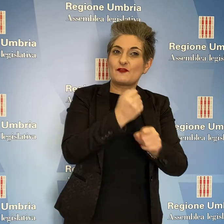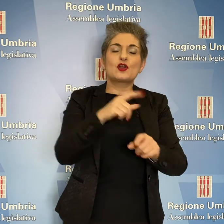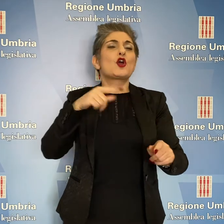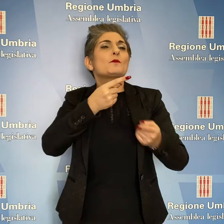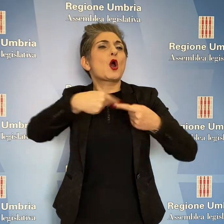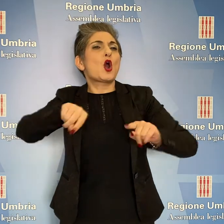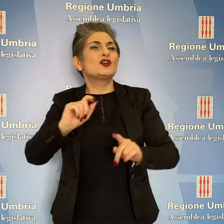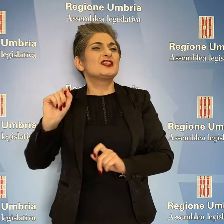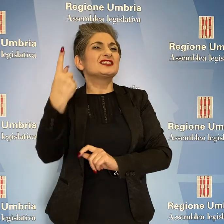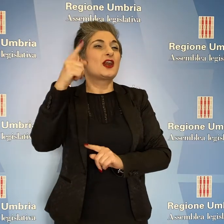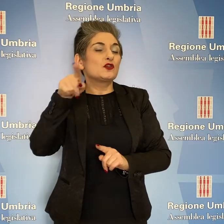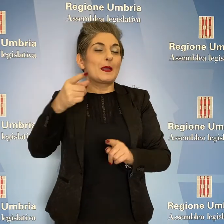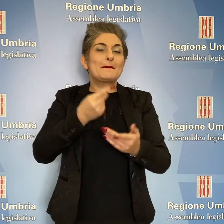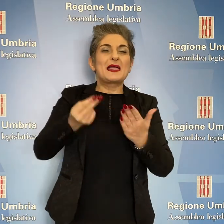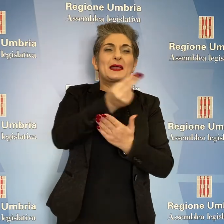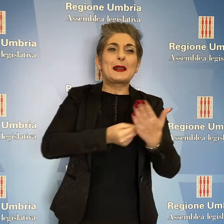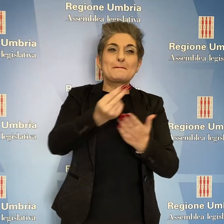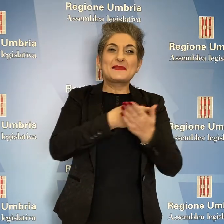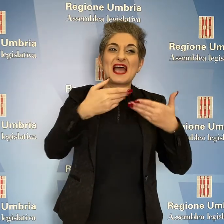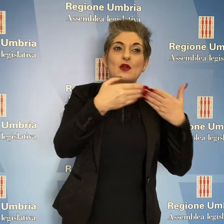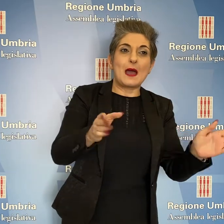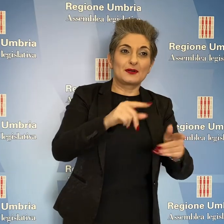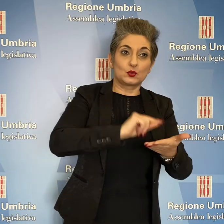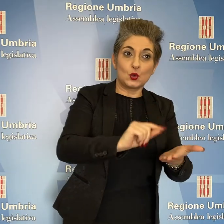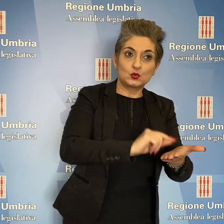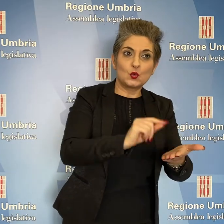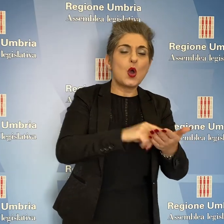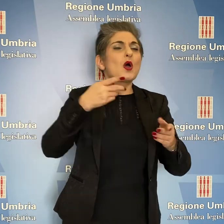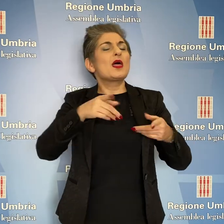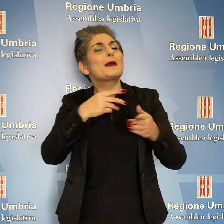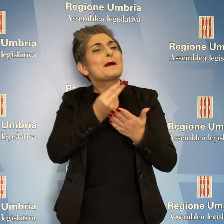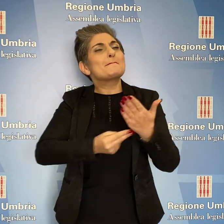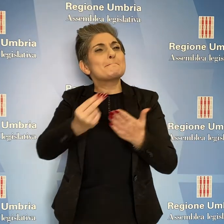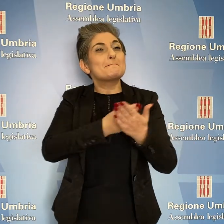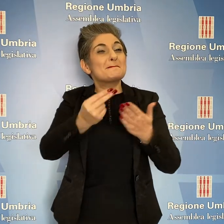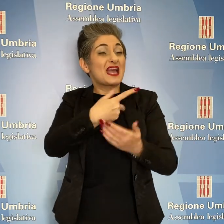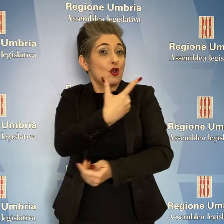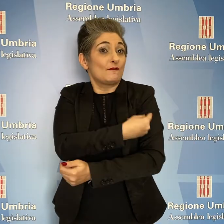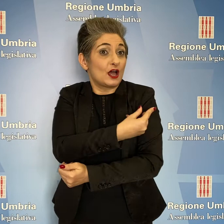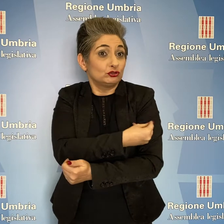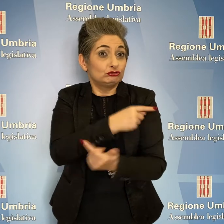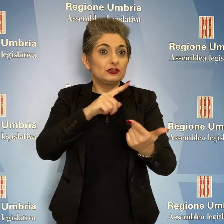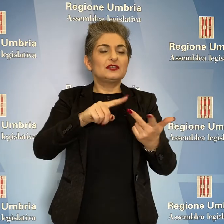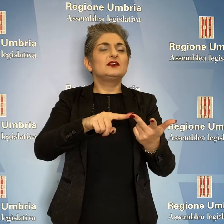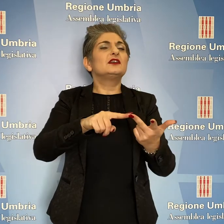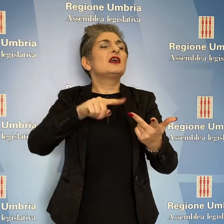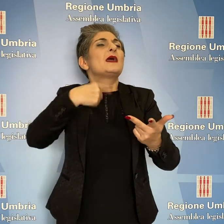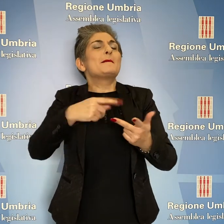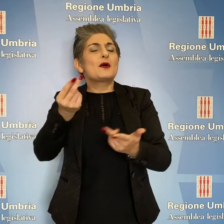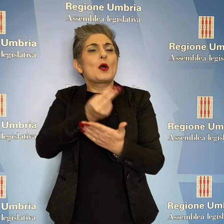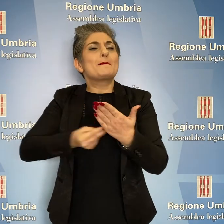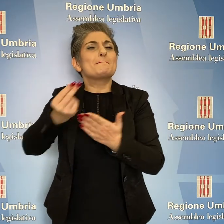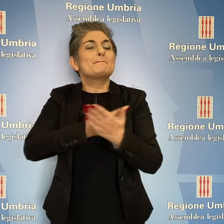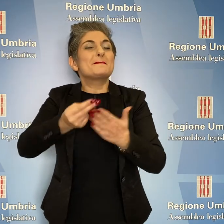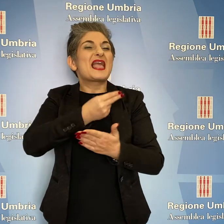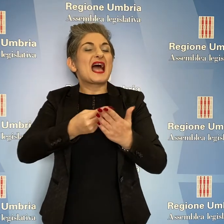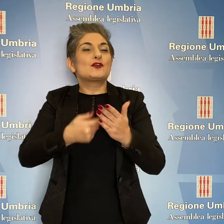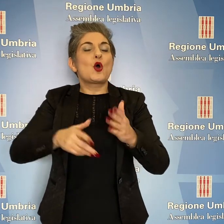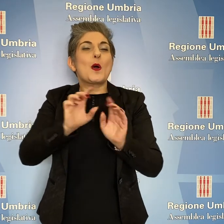consiglio straordinario per affrontare il piano di riapertura delle scuole, le linee del piano vaccinale, le priorità del piano pandemico e